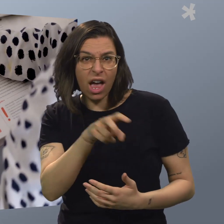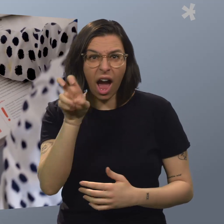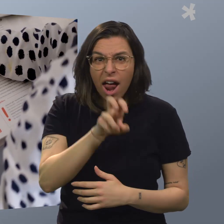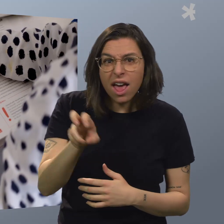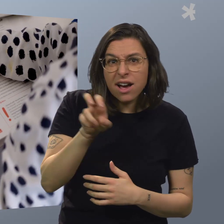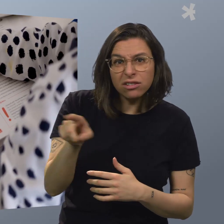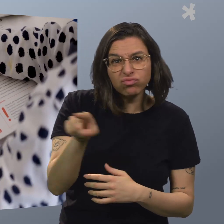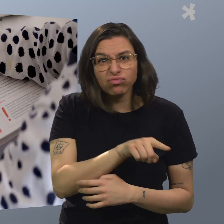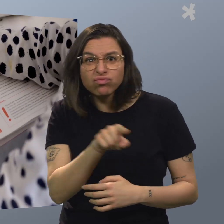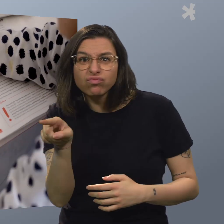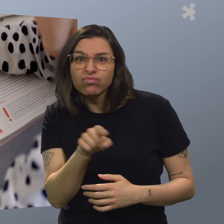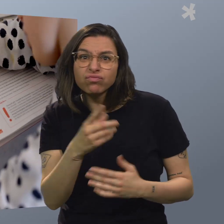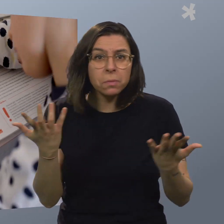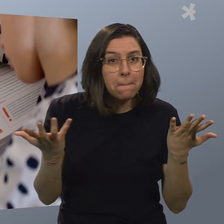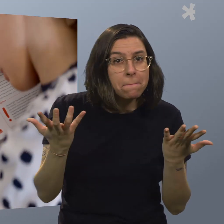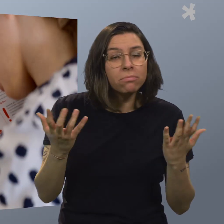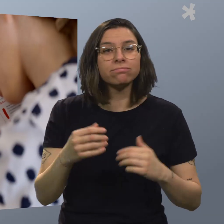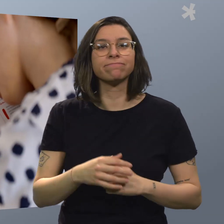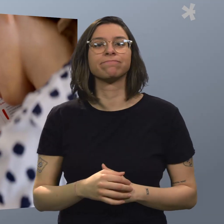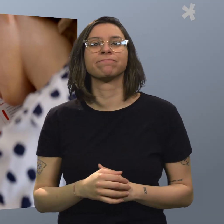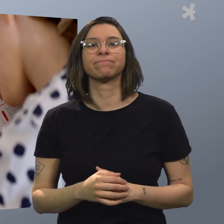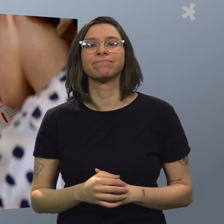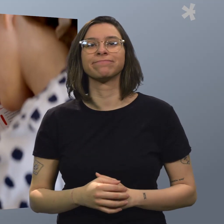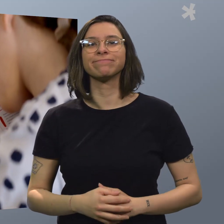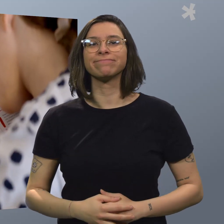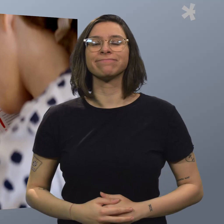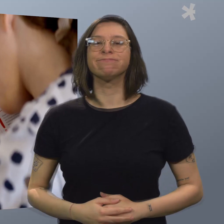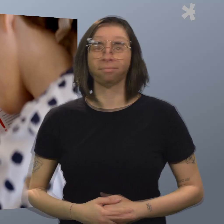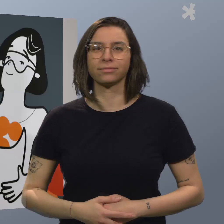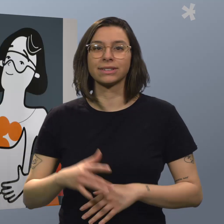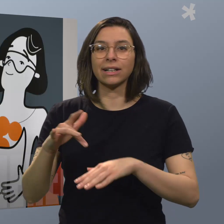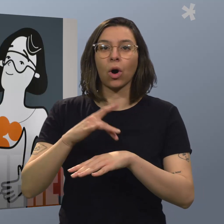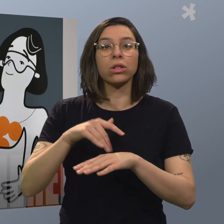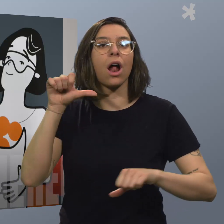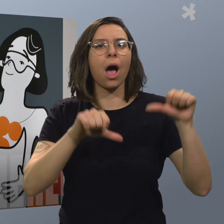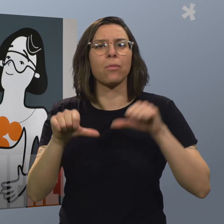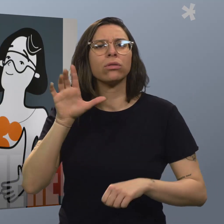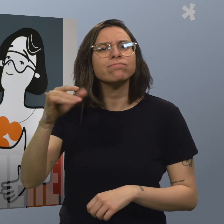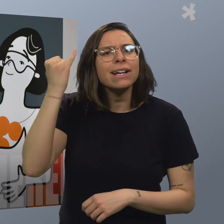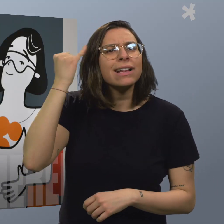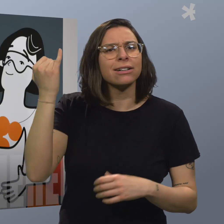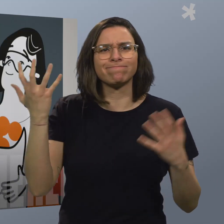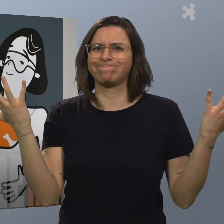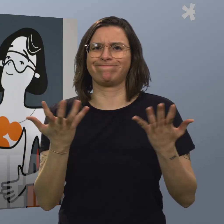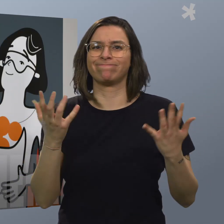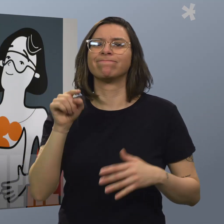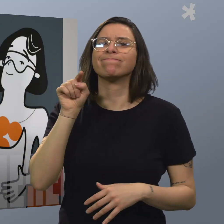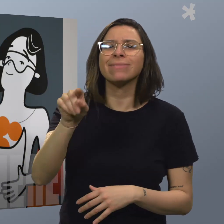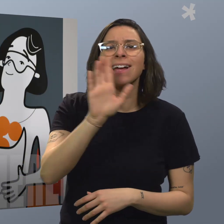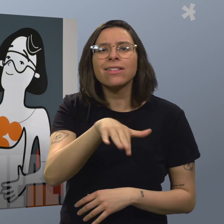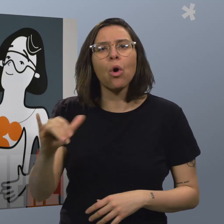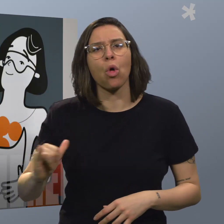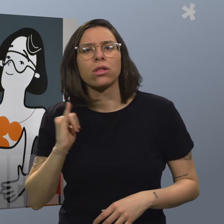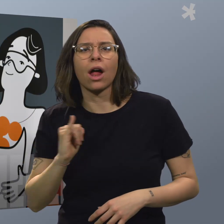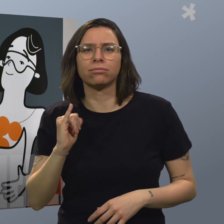halt allergisch drauf sind. Also die Idee vom Sensorik-Labor ist, dass